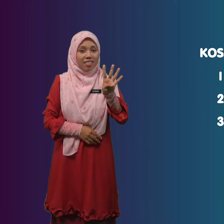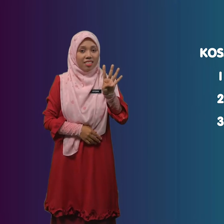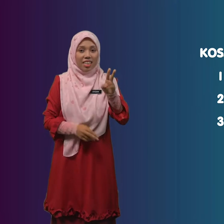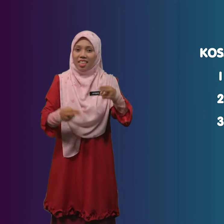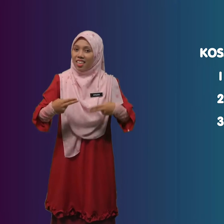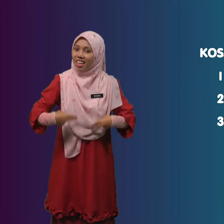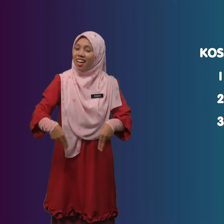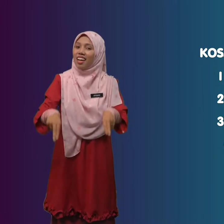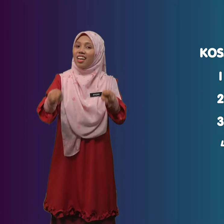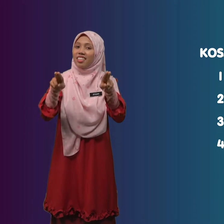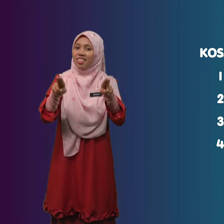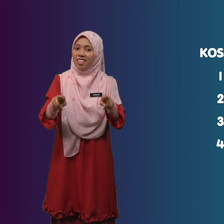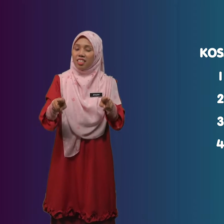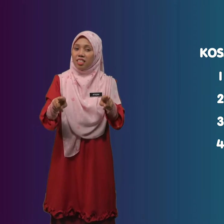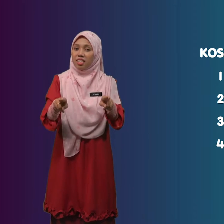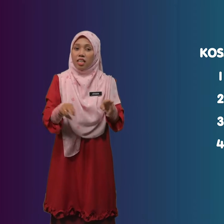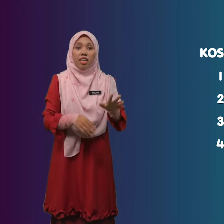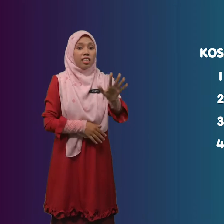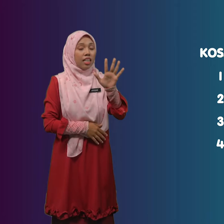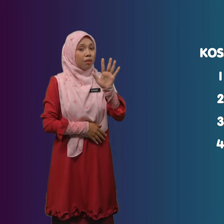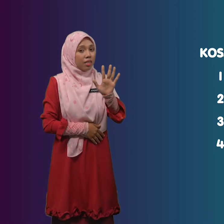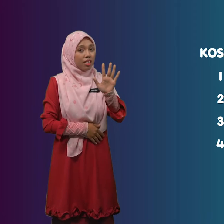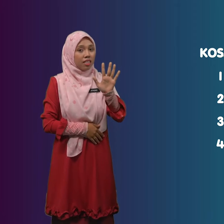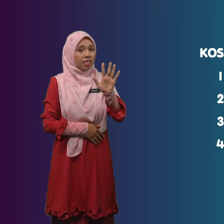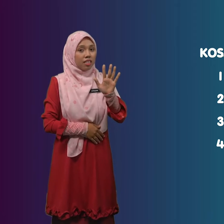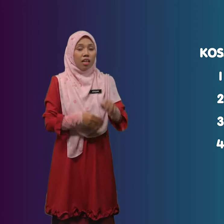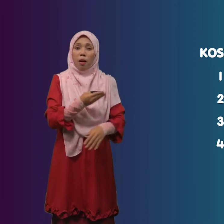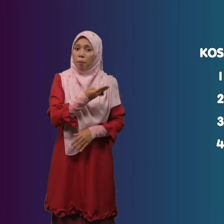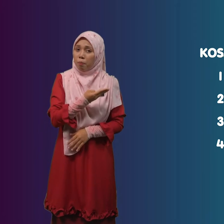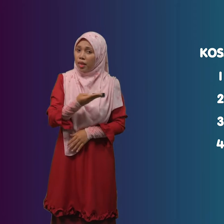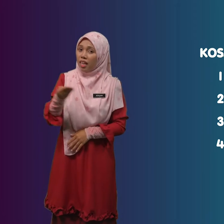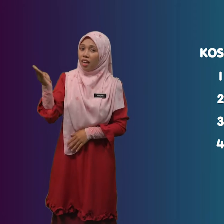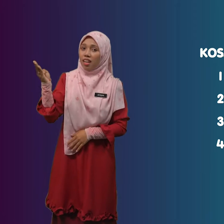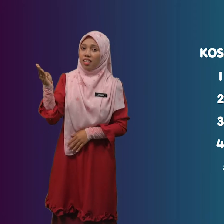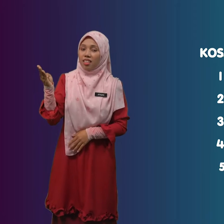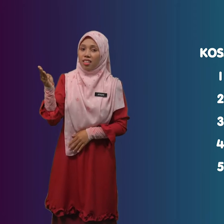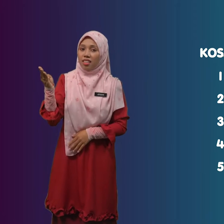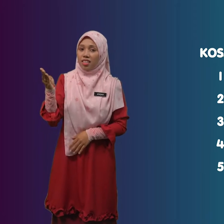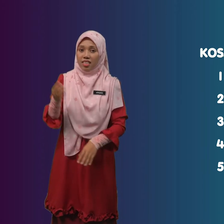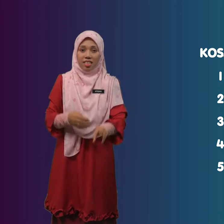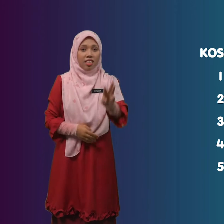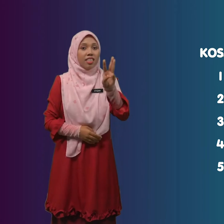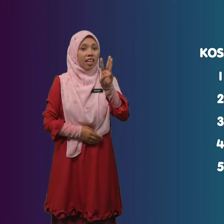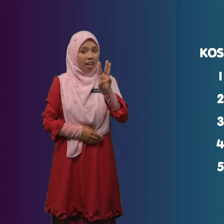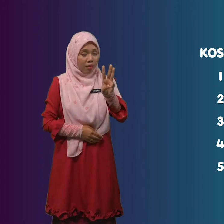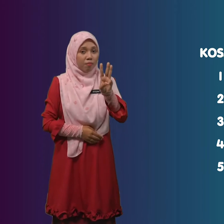Helai Kelima Bilah Keenam